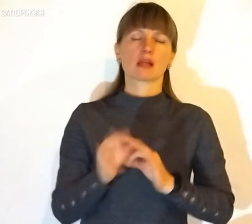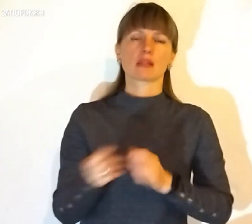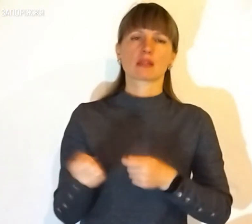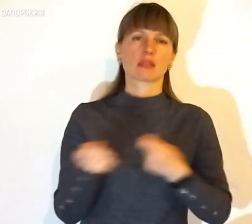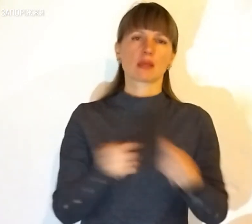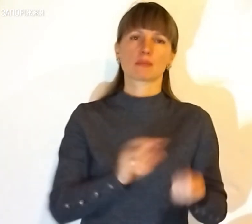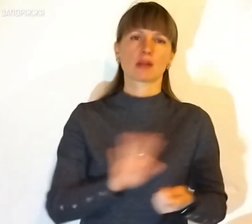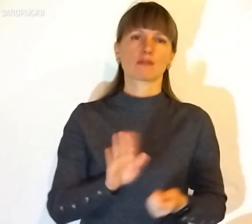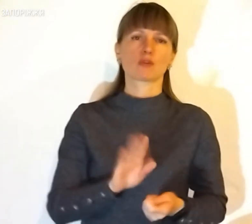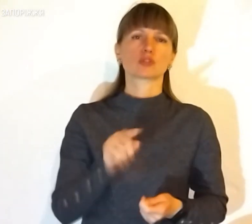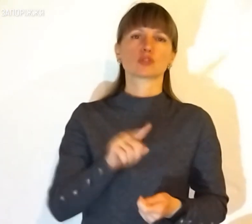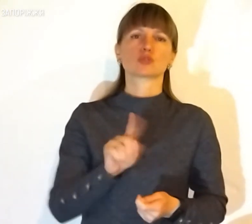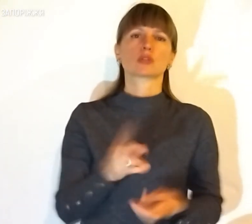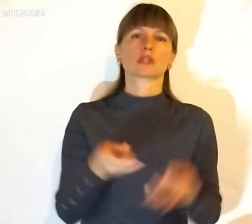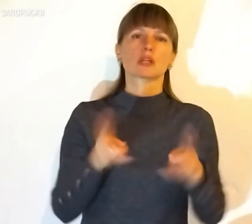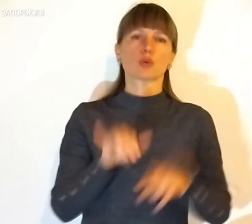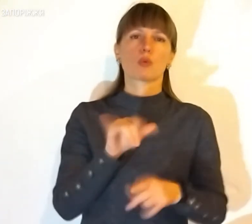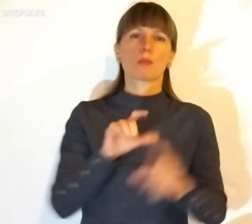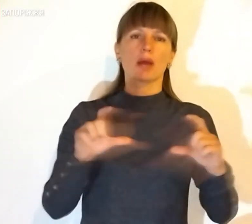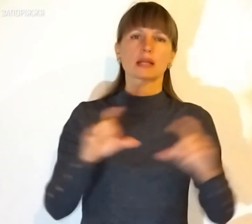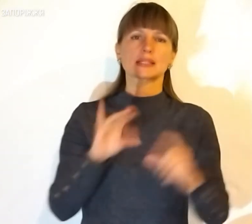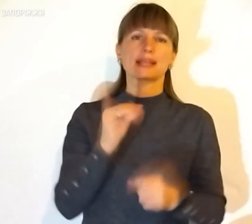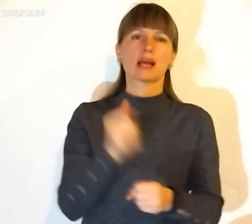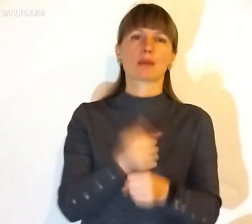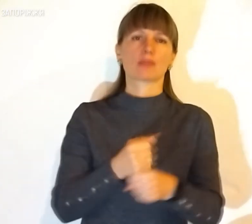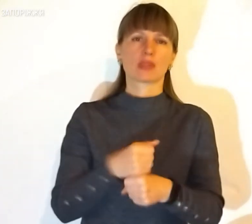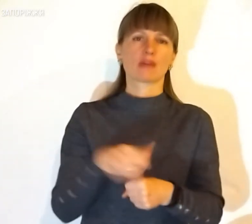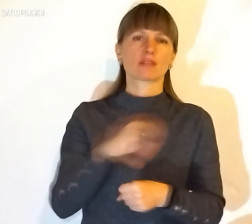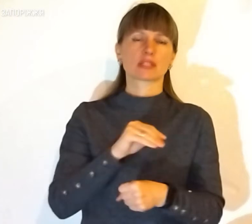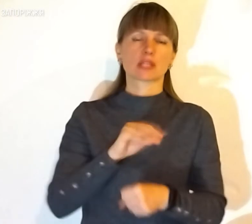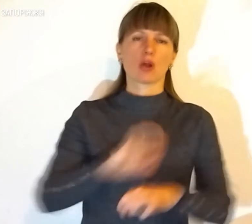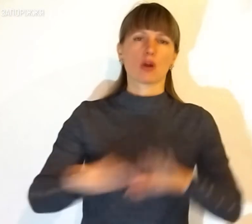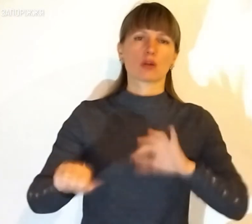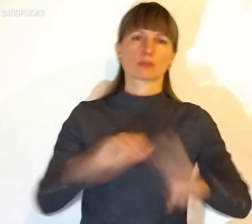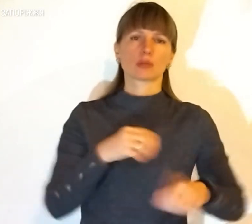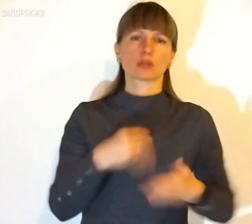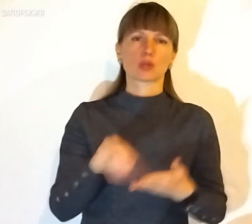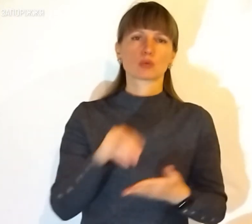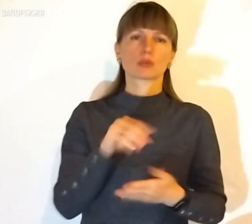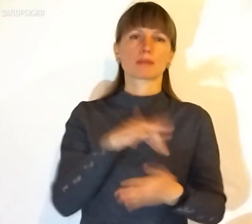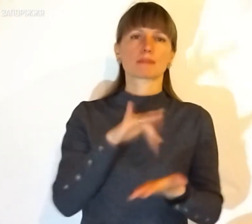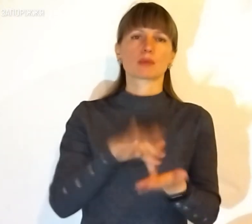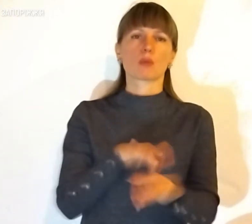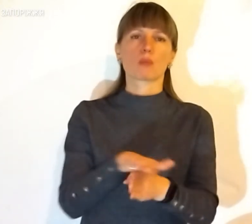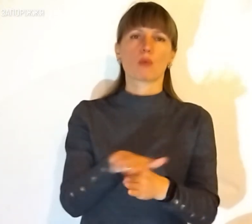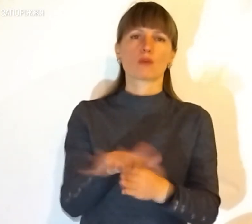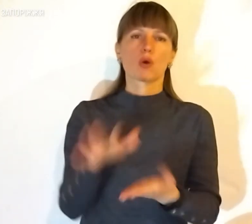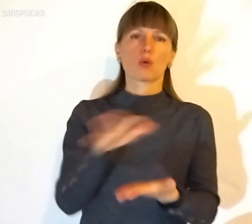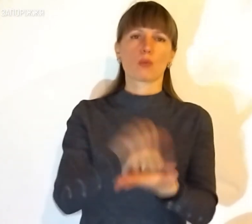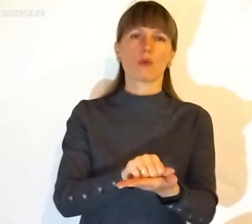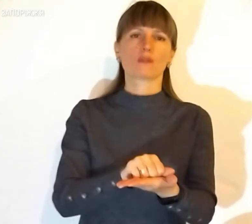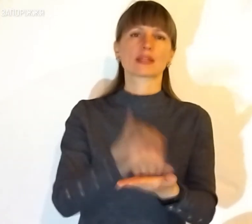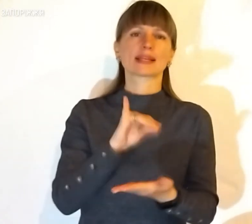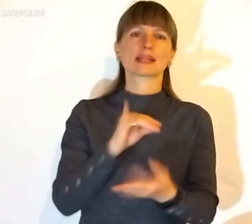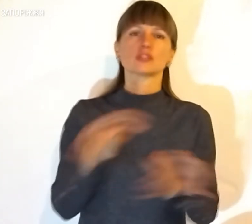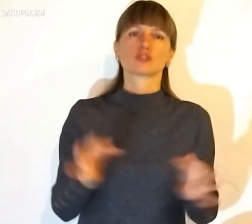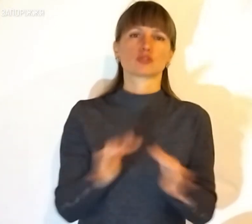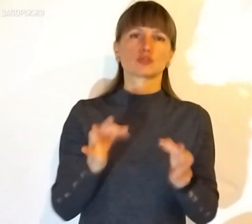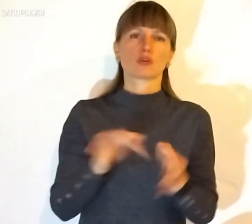привозять. Те, що залишилось у магазинах, на аптеках, все розпродають. Місто повністю окуповане і нічого в місто